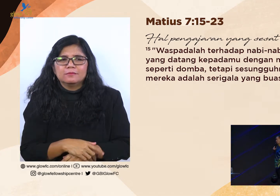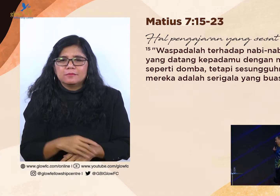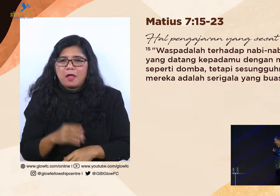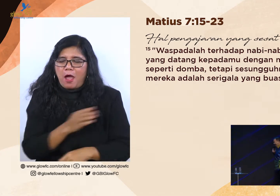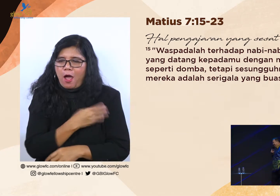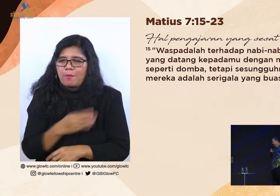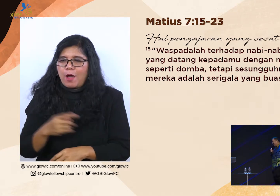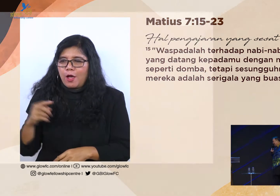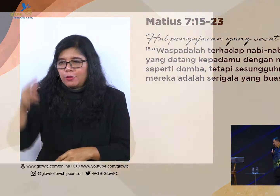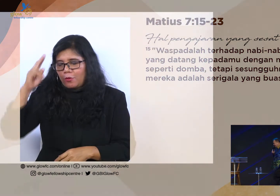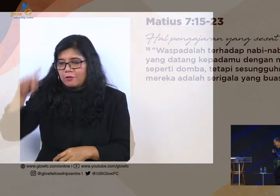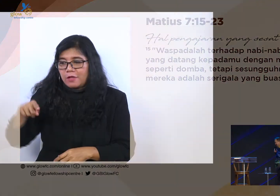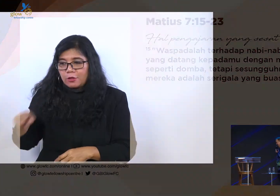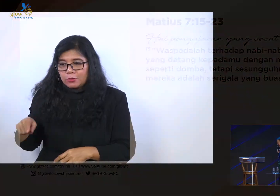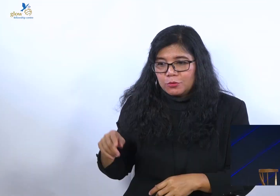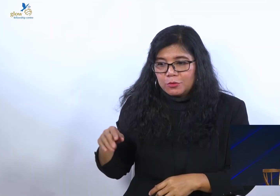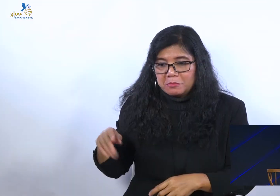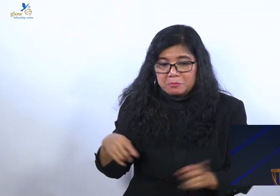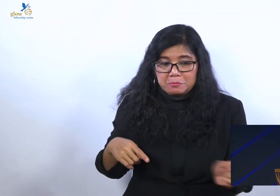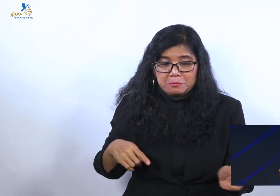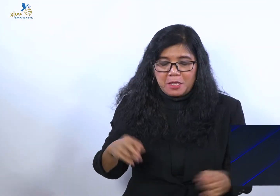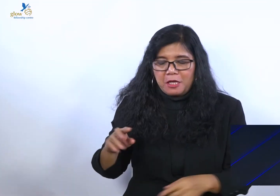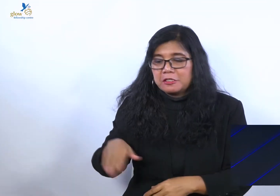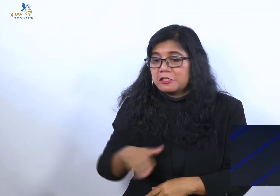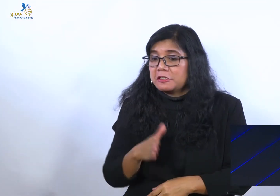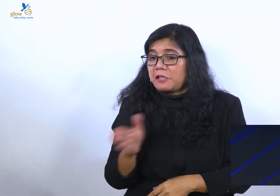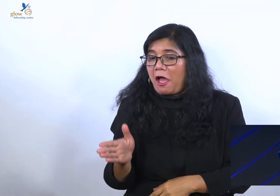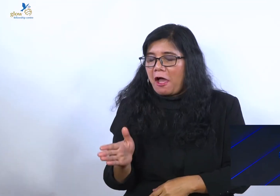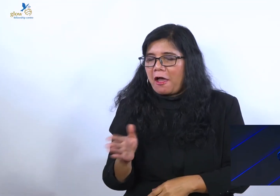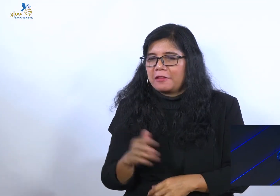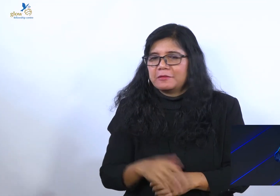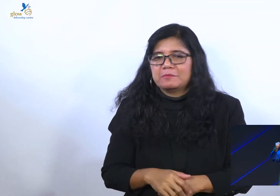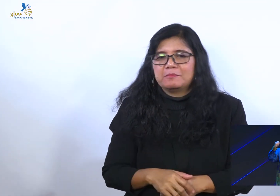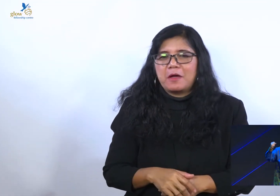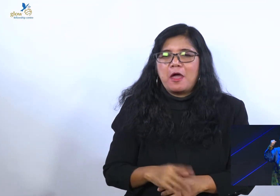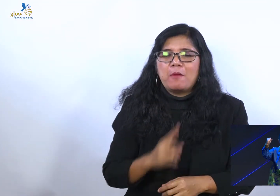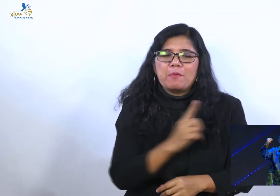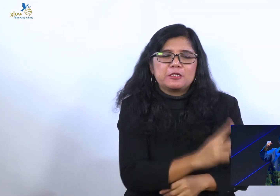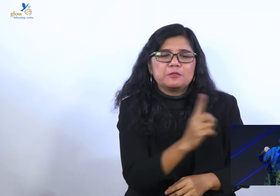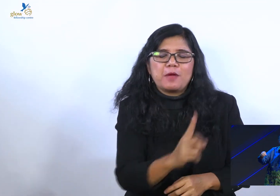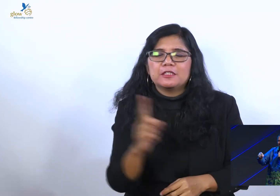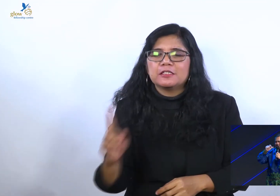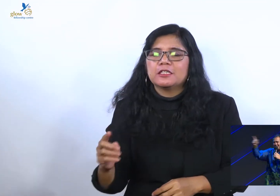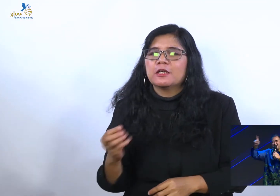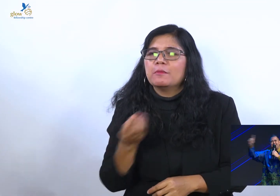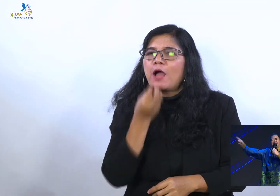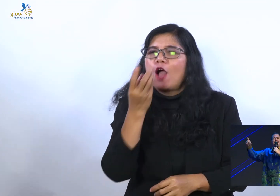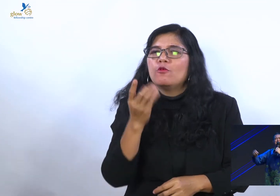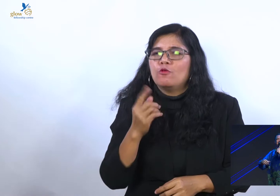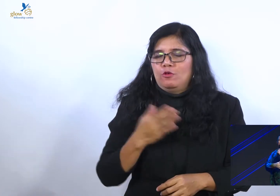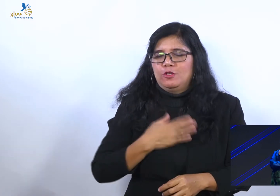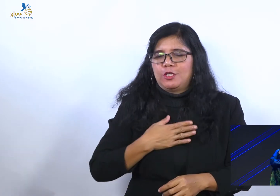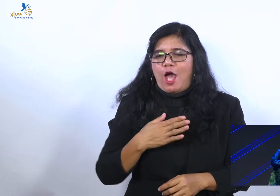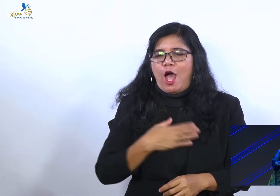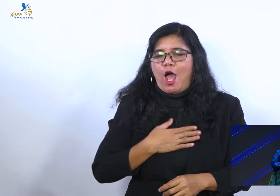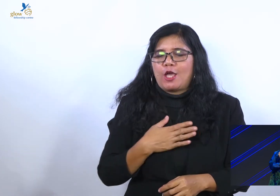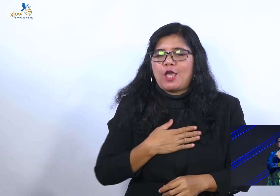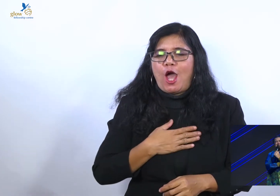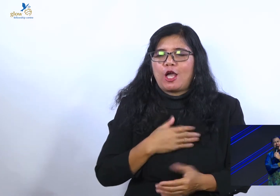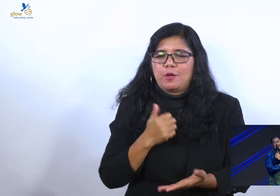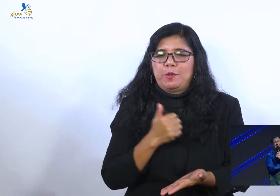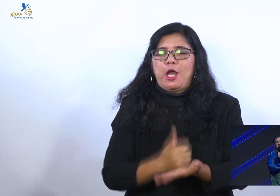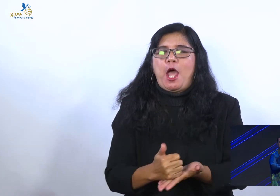lain, sesat. Masing-masing mengaku, wah saya ini yang memberitakan kebenaran, nyesat-nyesatin orang.